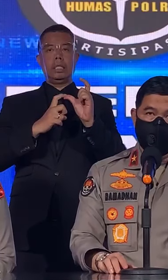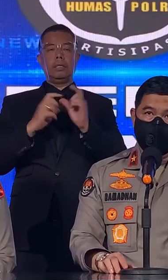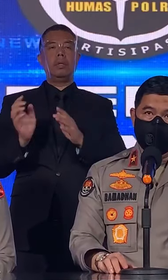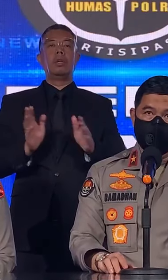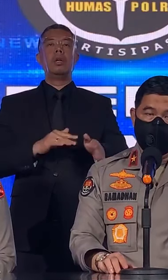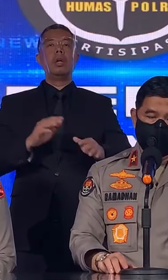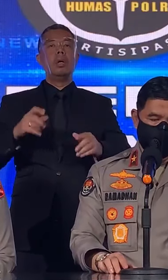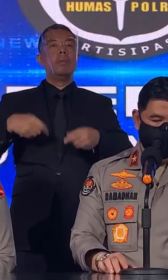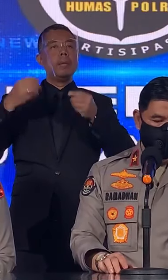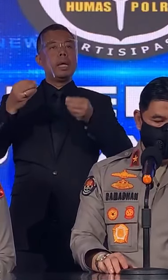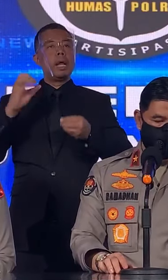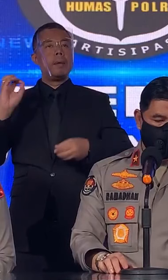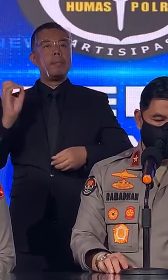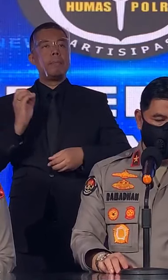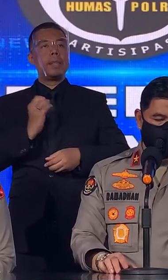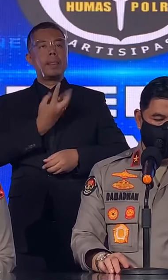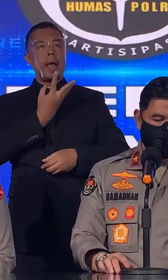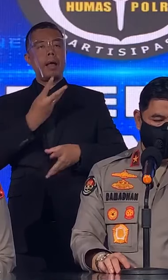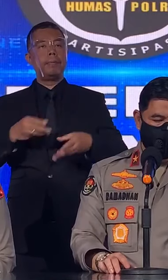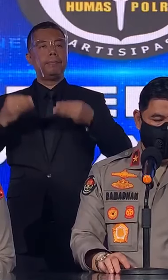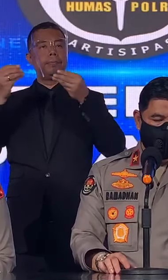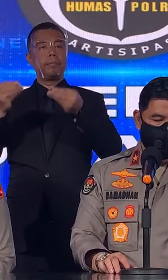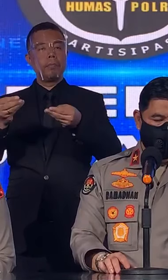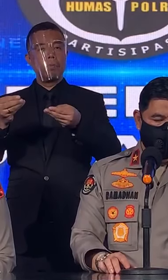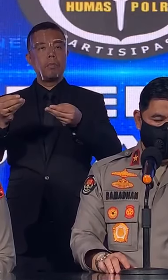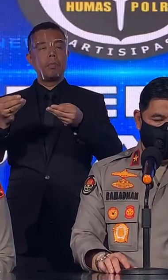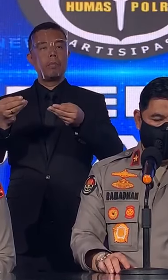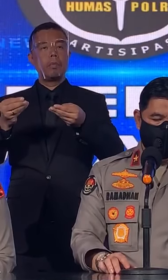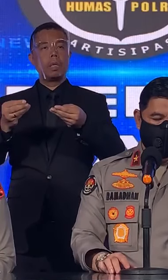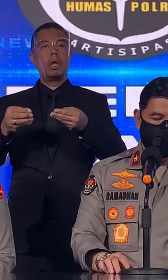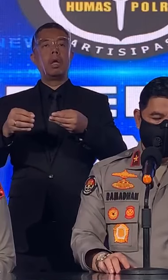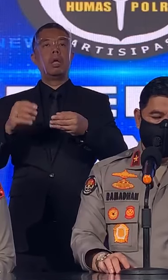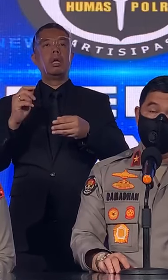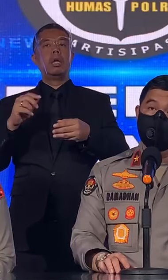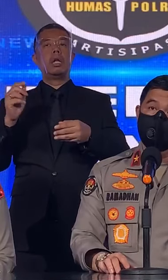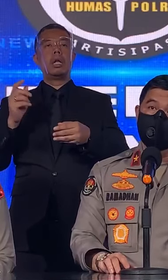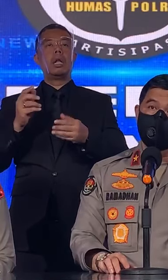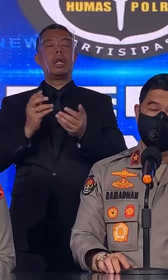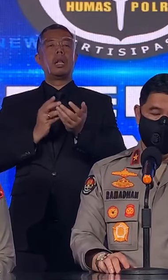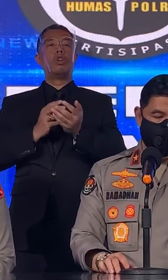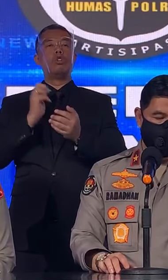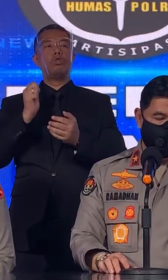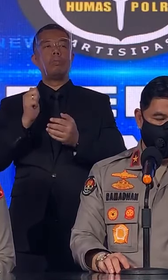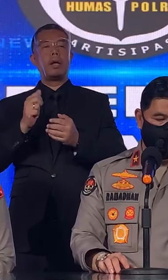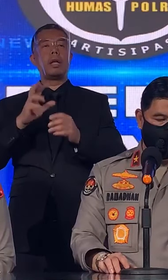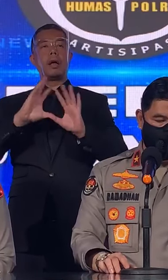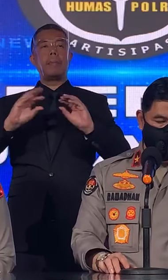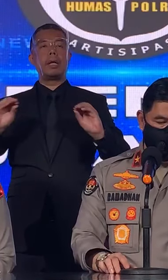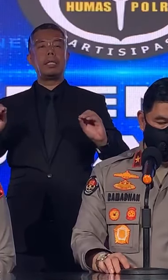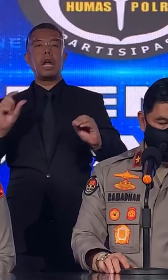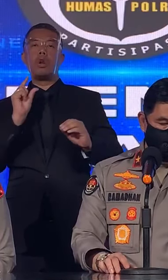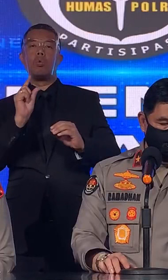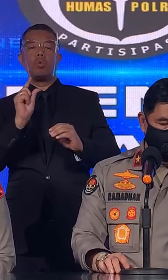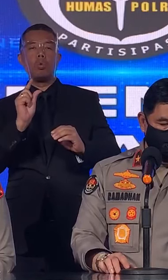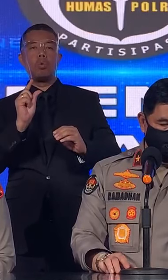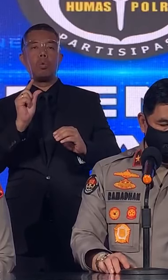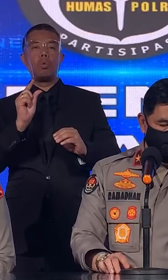Penganugerahan tersebut berlaku secara fungsional kepada